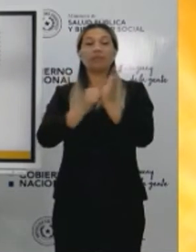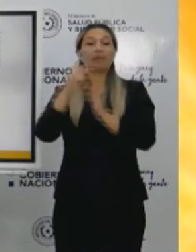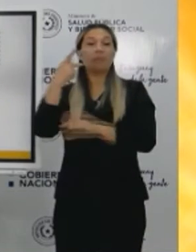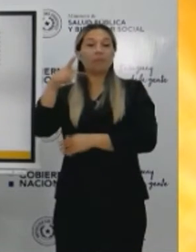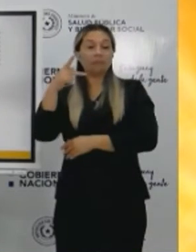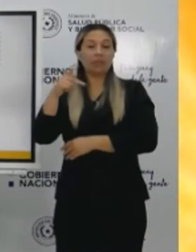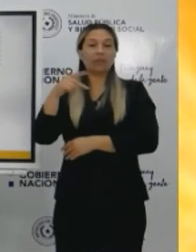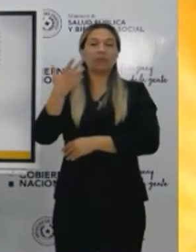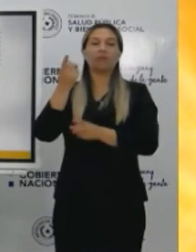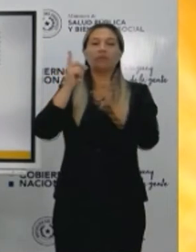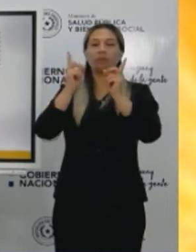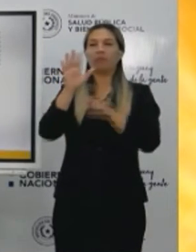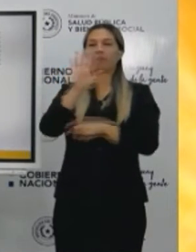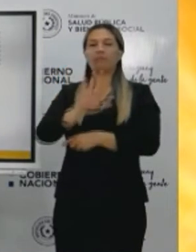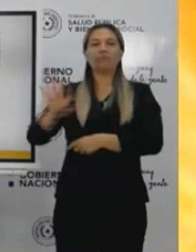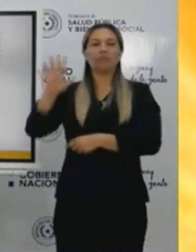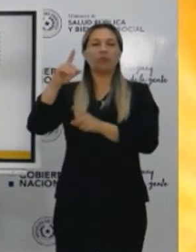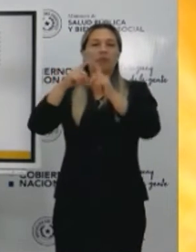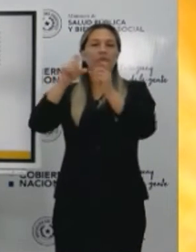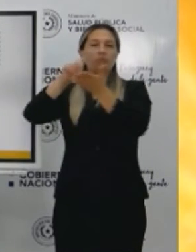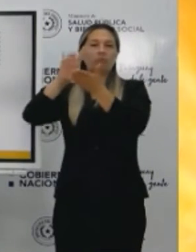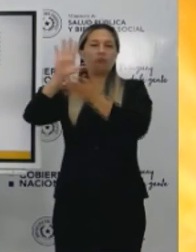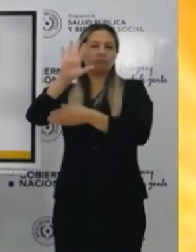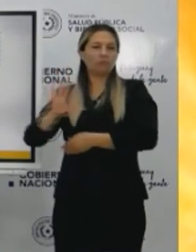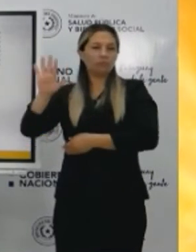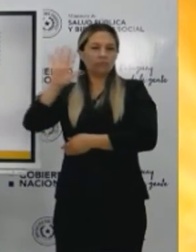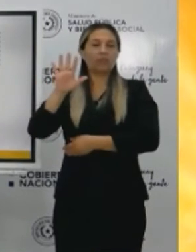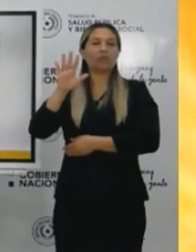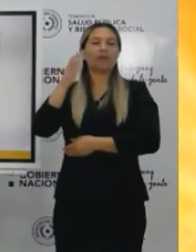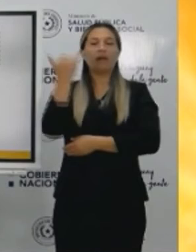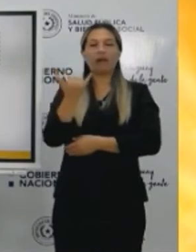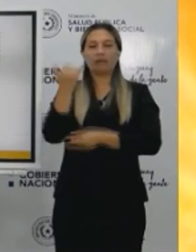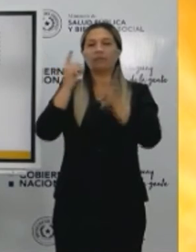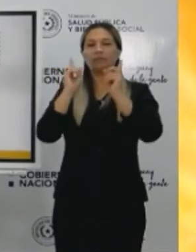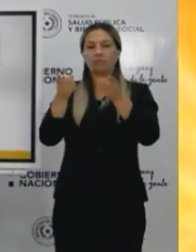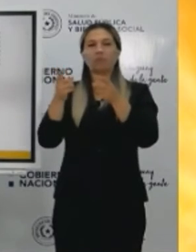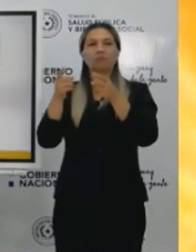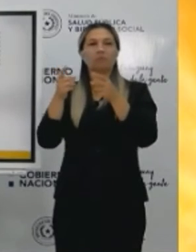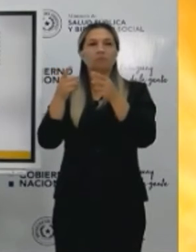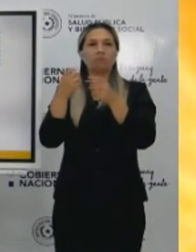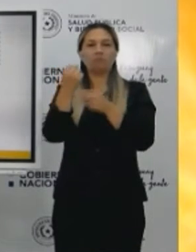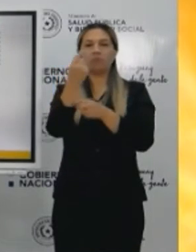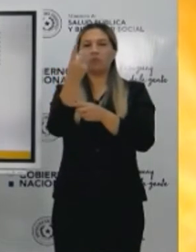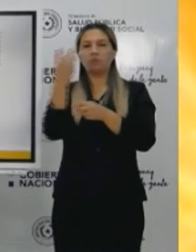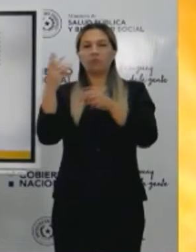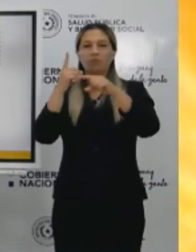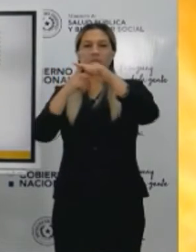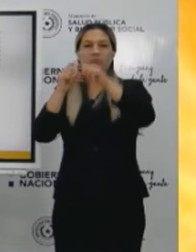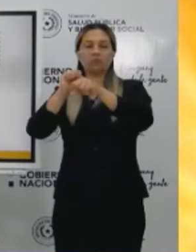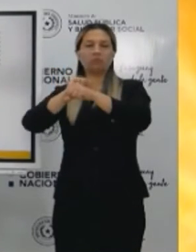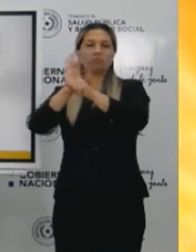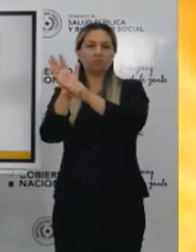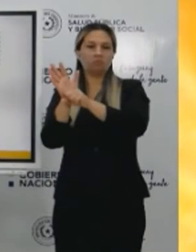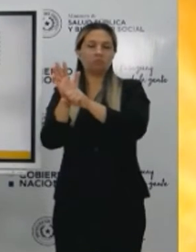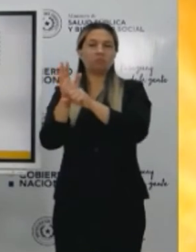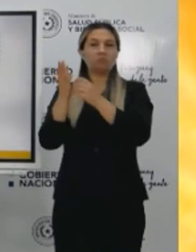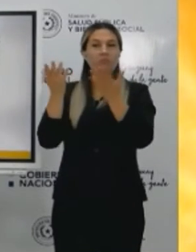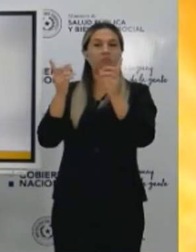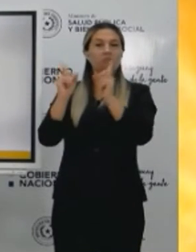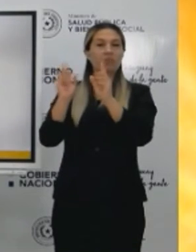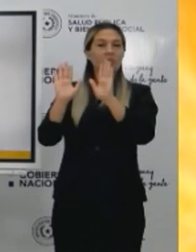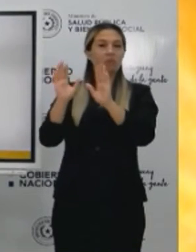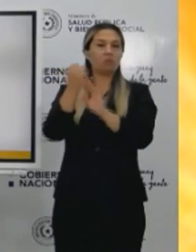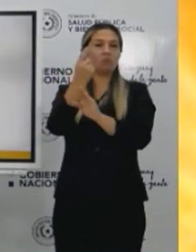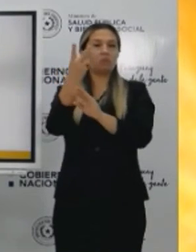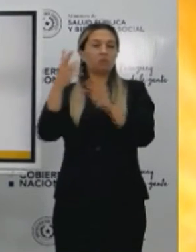que también están mostrando un aumento importante de casos los demás departamentos se encuentran relativamente estables.